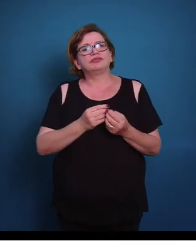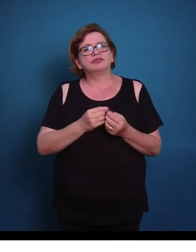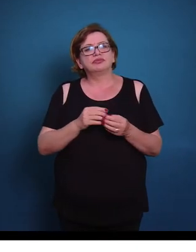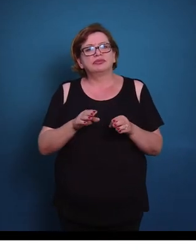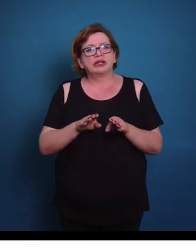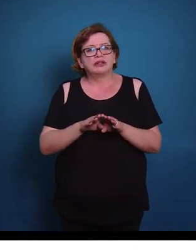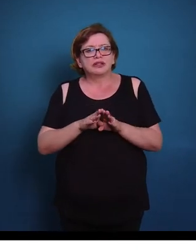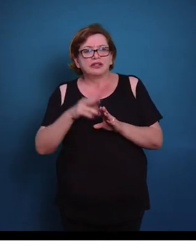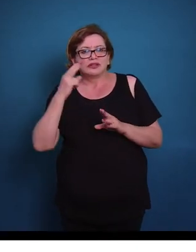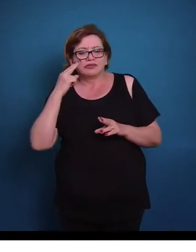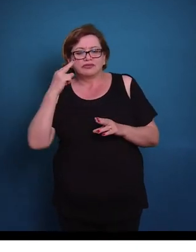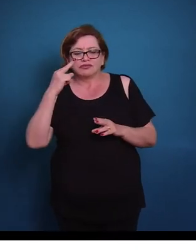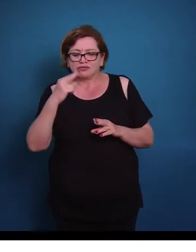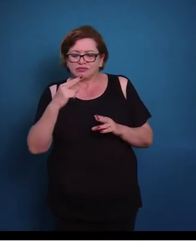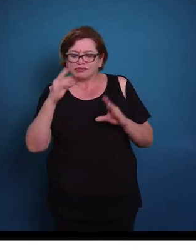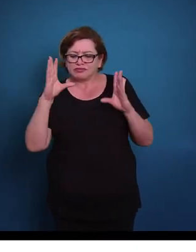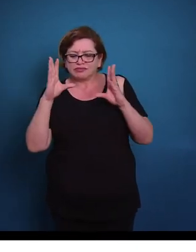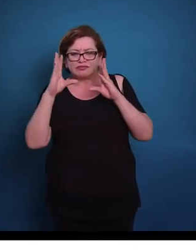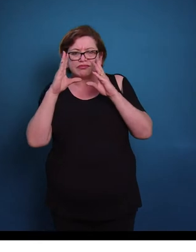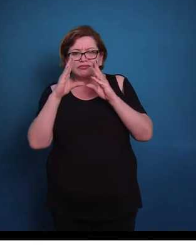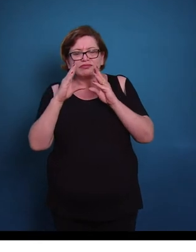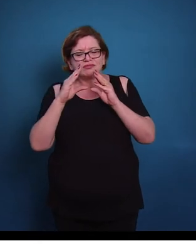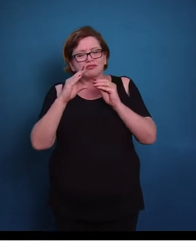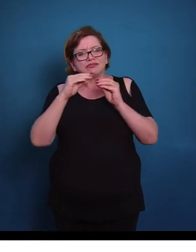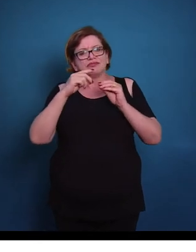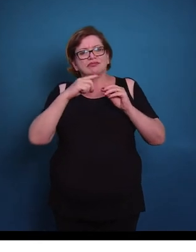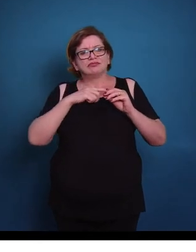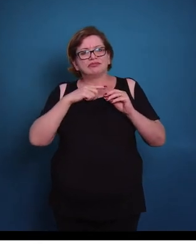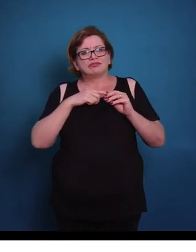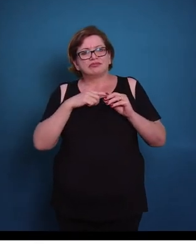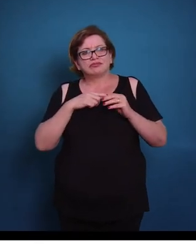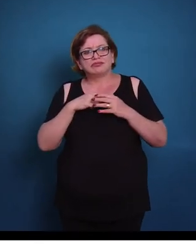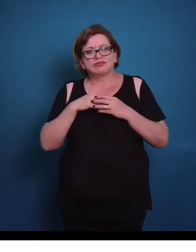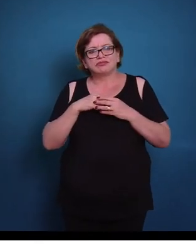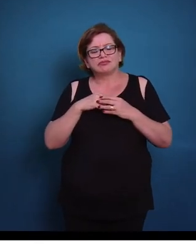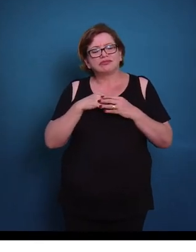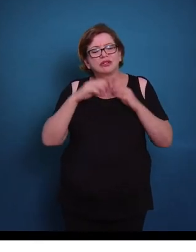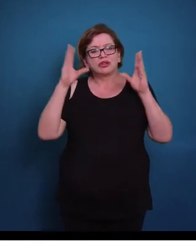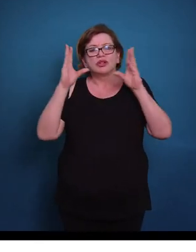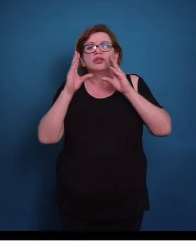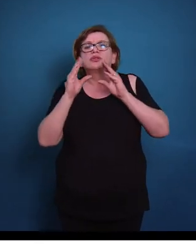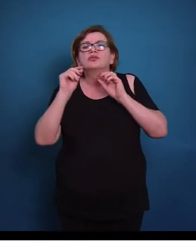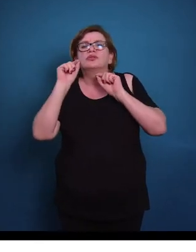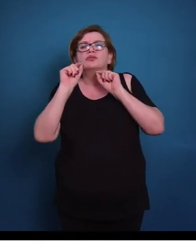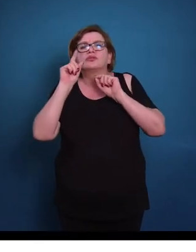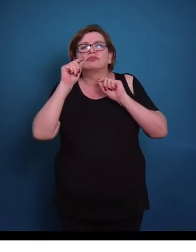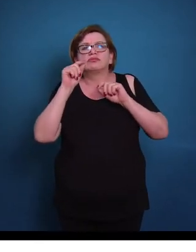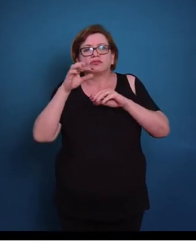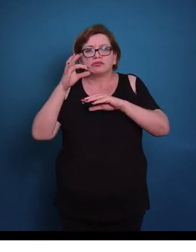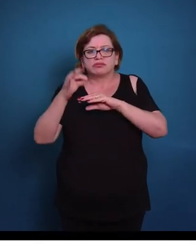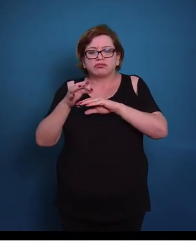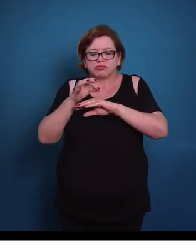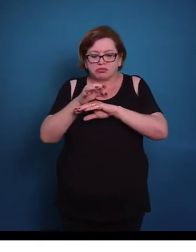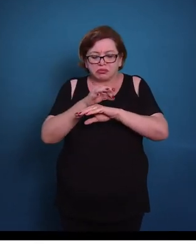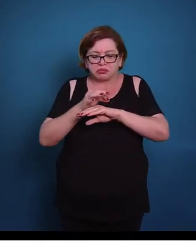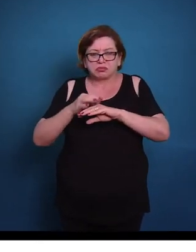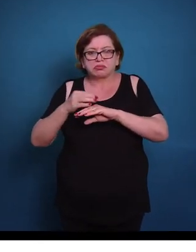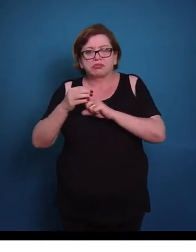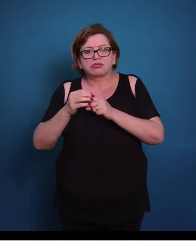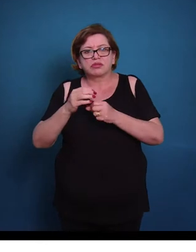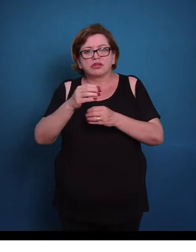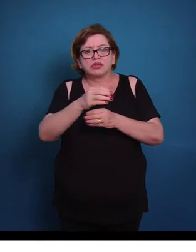podemos ver aqui que tem essas substâncias escuras, então aqui nós temos um corpo de um neurônio, essas substâncias escuras ao longo desse corpo.